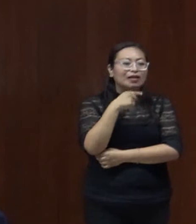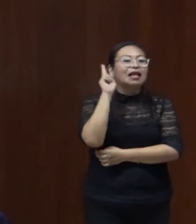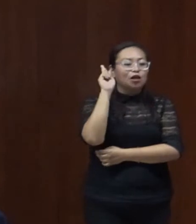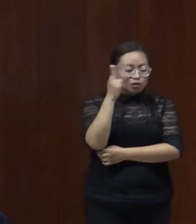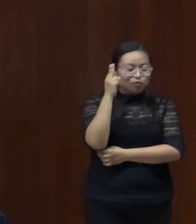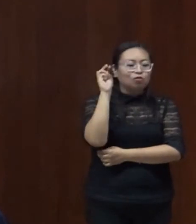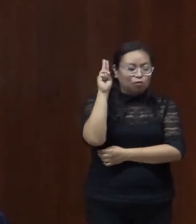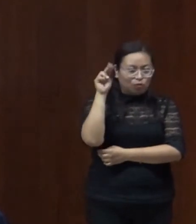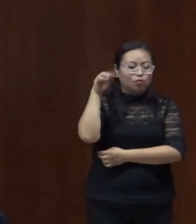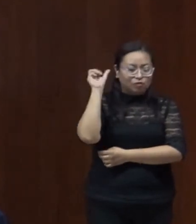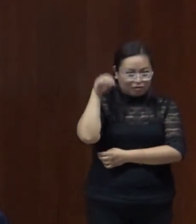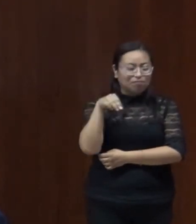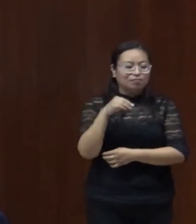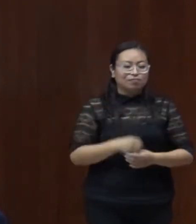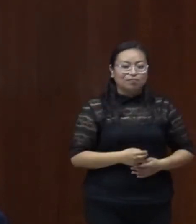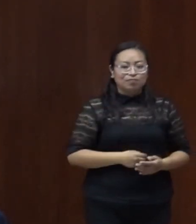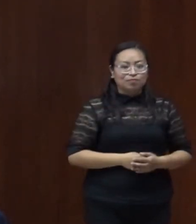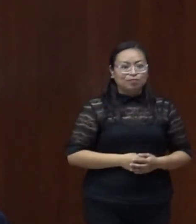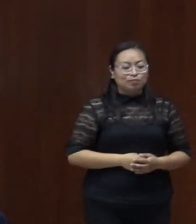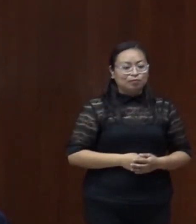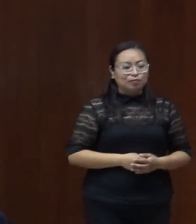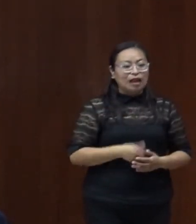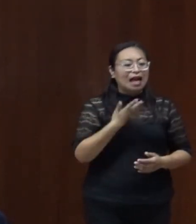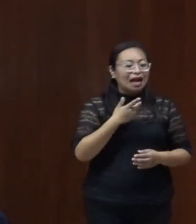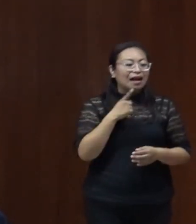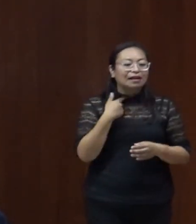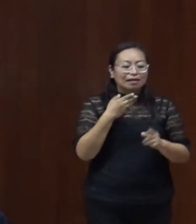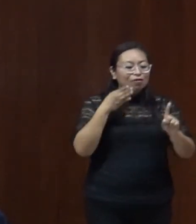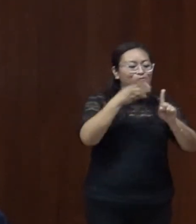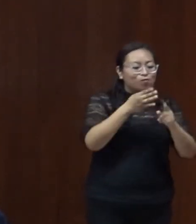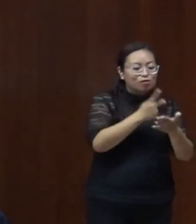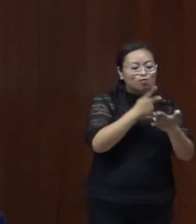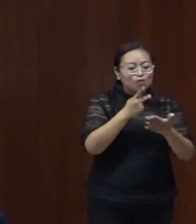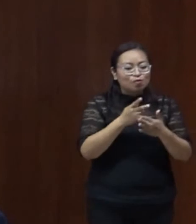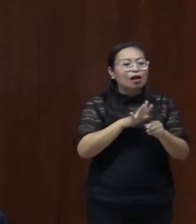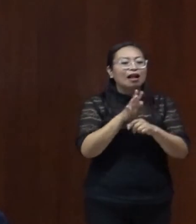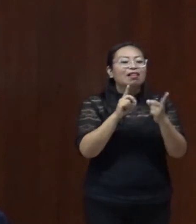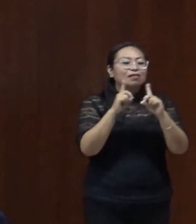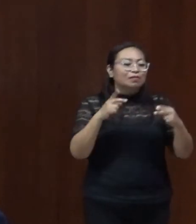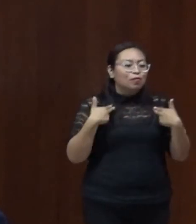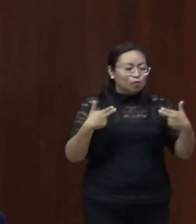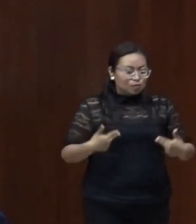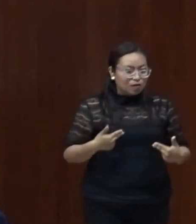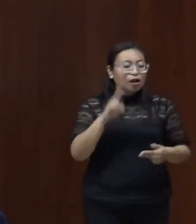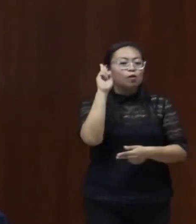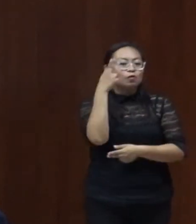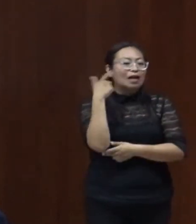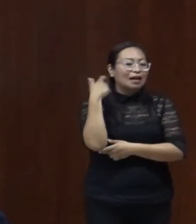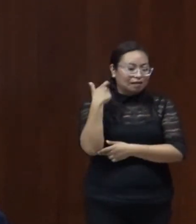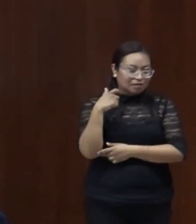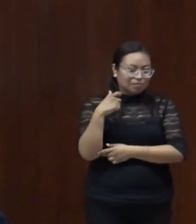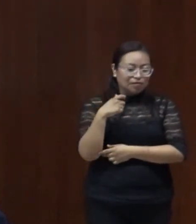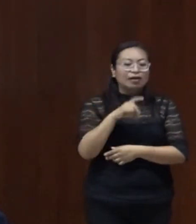Nacional Autónoma de México. Tiene una especialidad en orientación y desarrollo humano por la Universidad de Querétaro